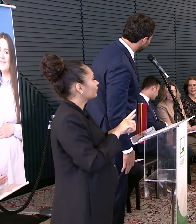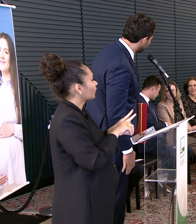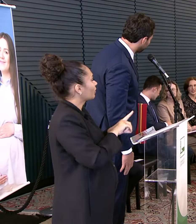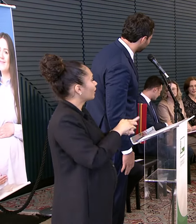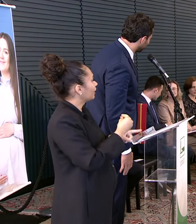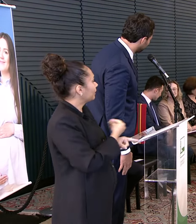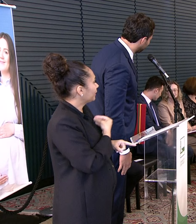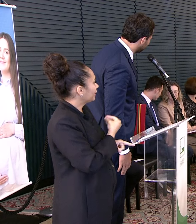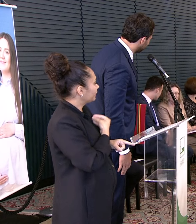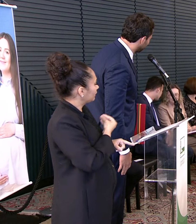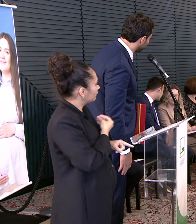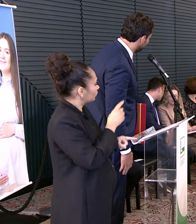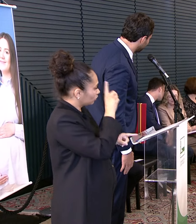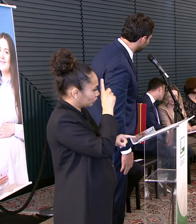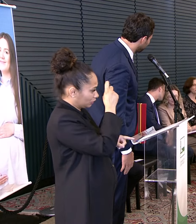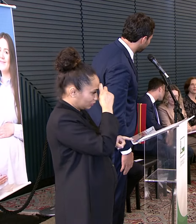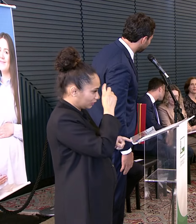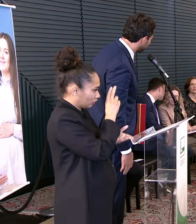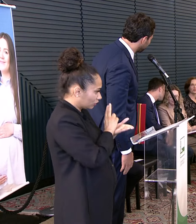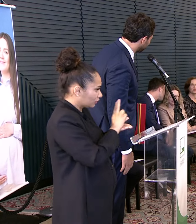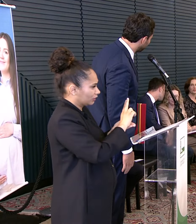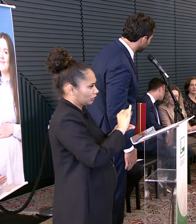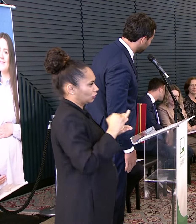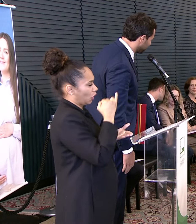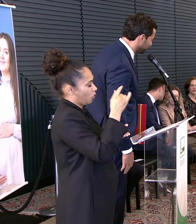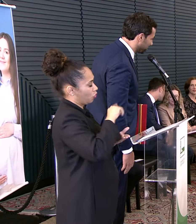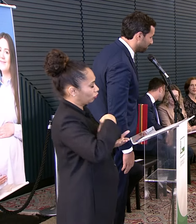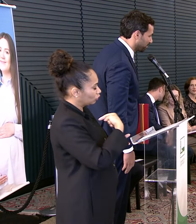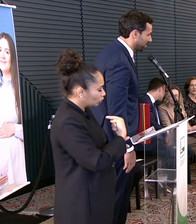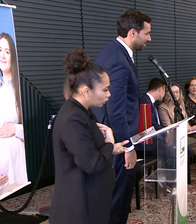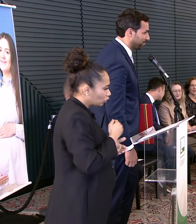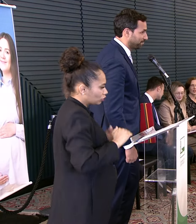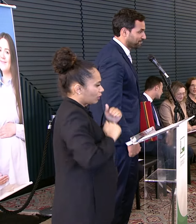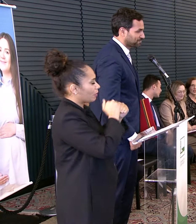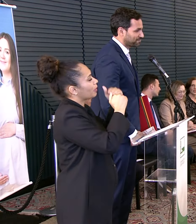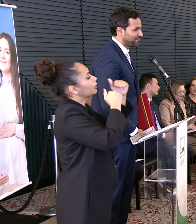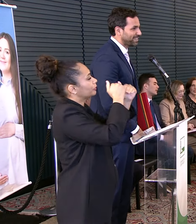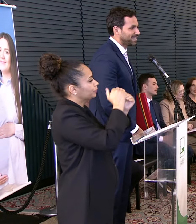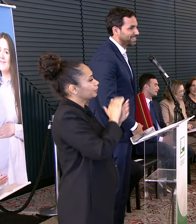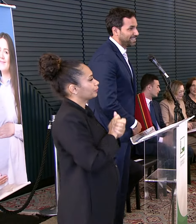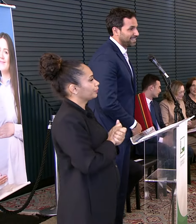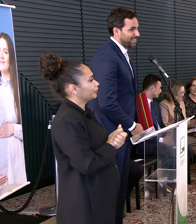Do senhor Constante No nosso hospital Na nossa universidade É muito importante Para nós Para o nosso desenvolvimento